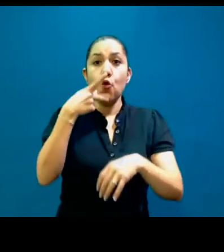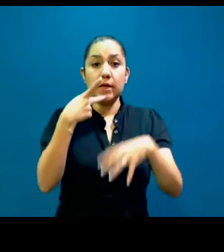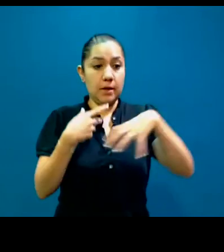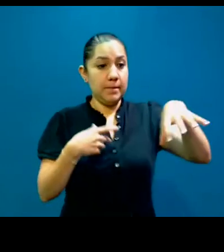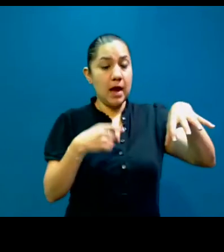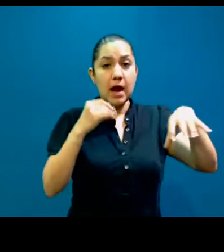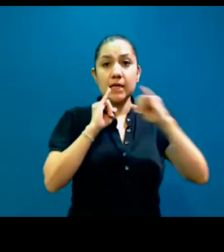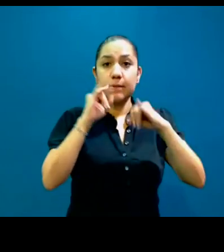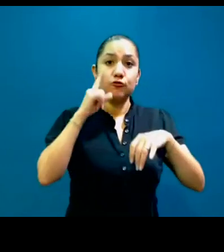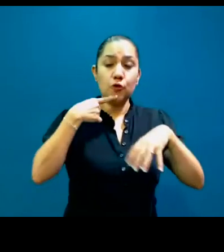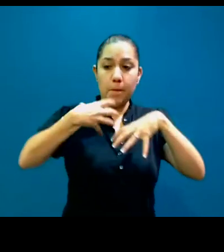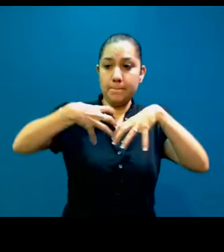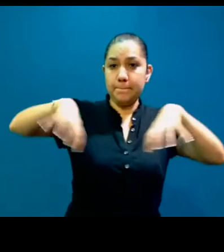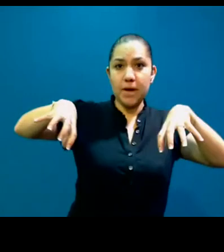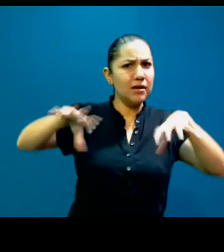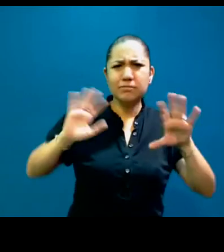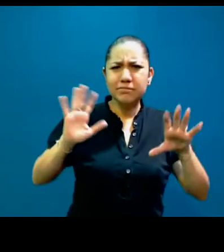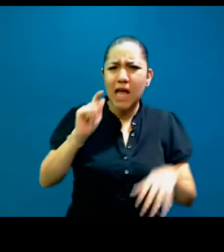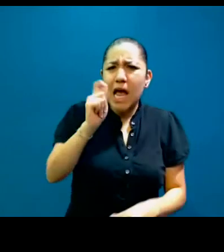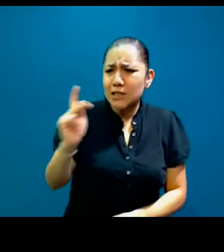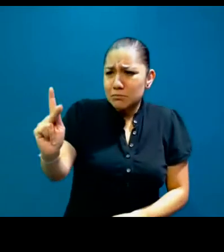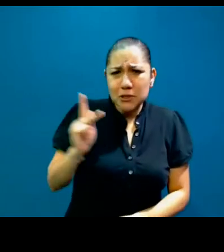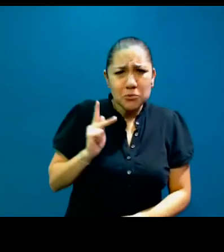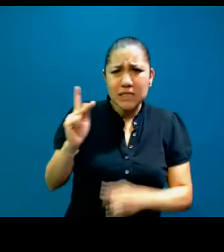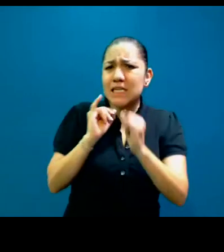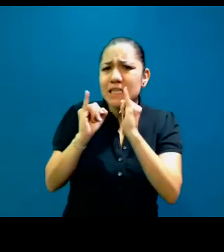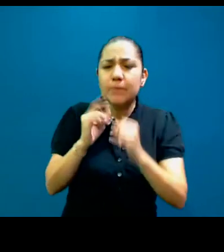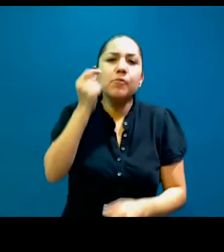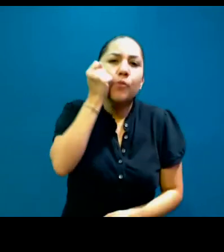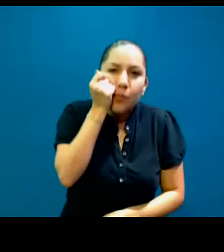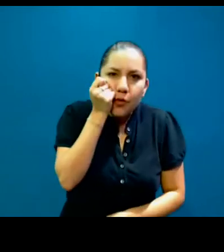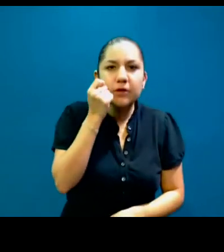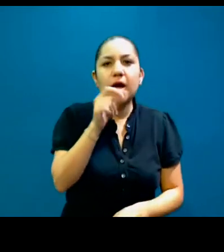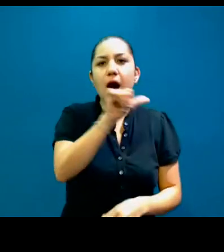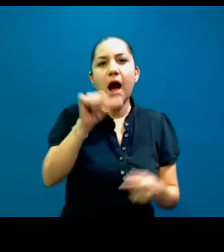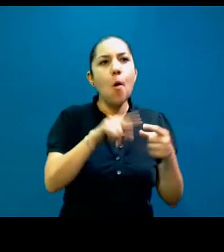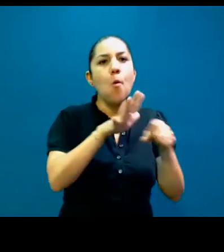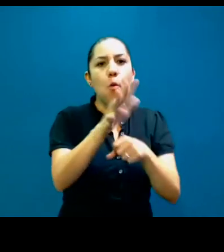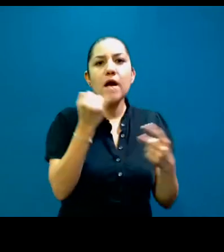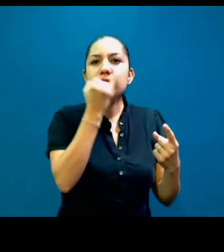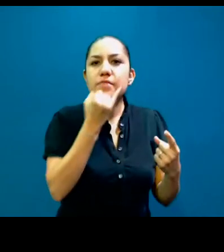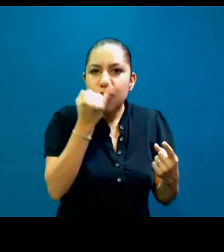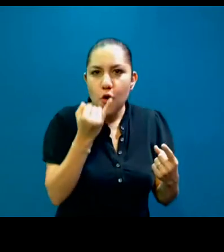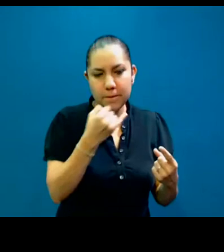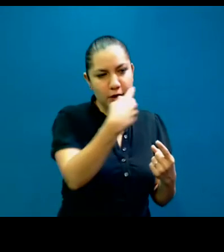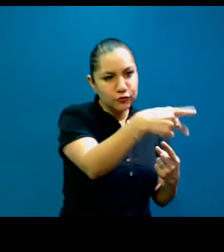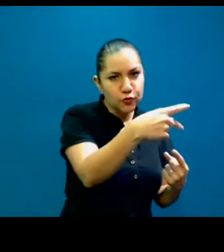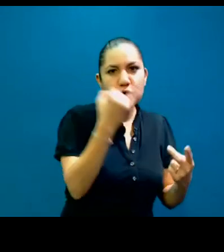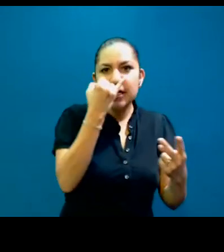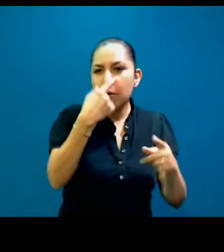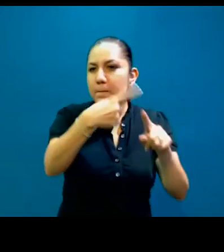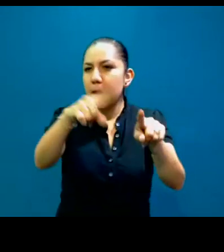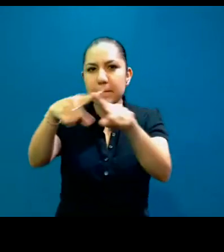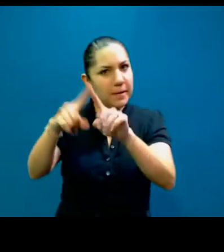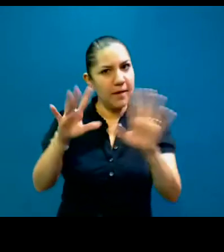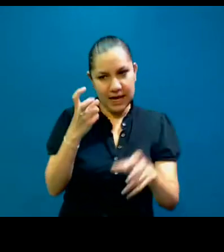somos intérpretes, y yo siempre digo, somos intérpretes independientemente de la combinación lingüística, ¿no? Y tenemos que estar desarrollándonos a la